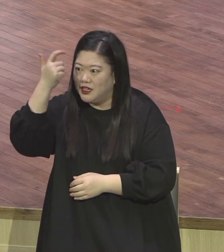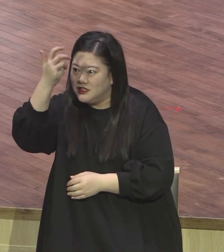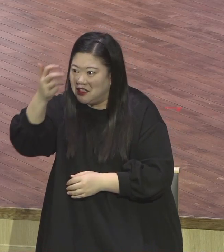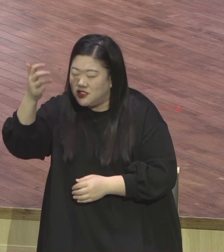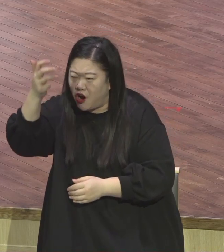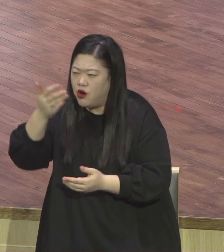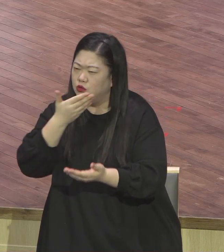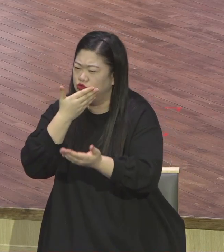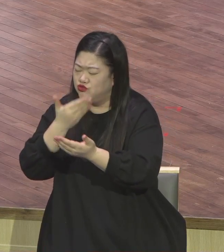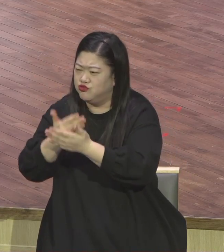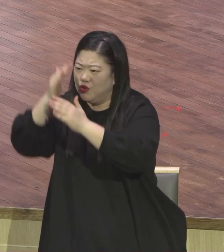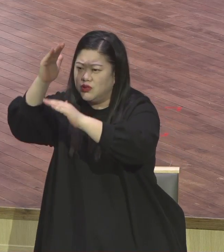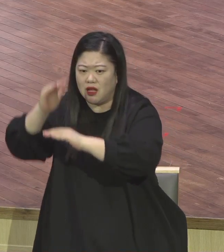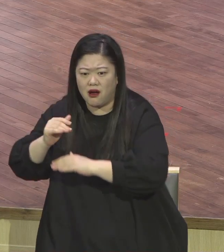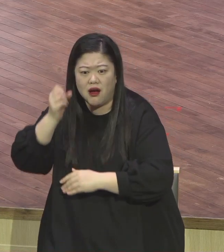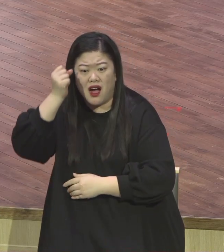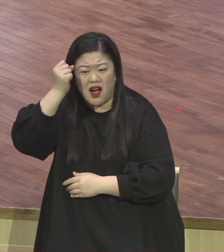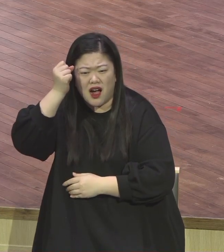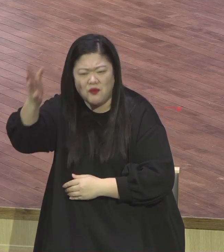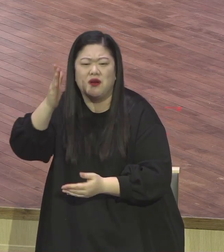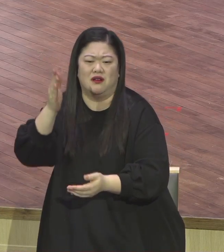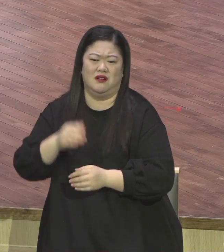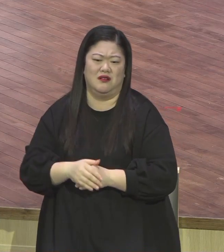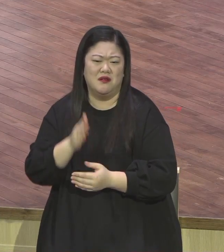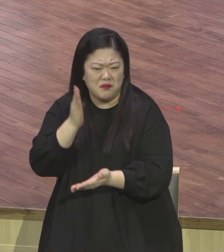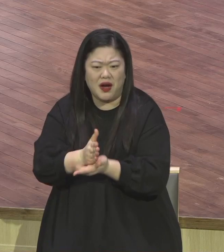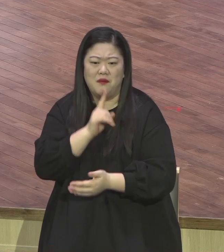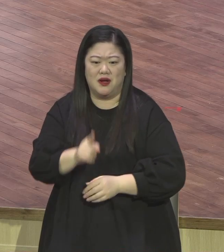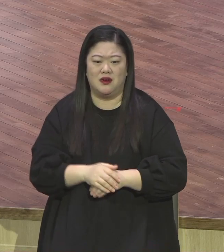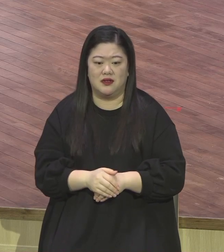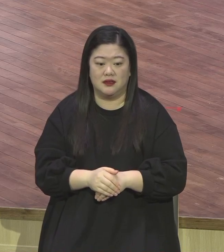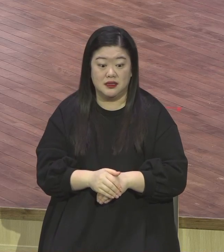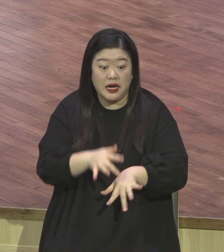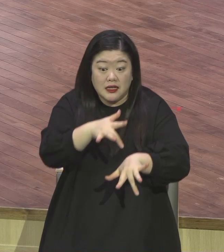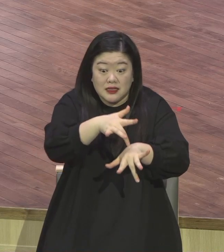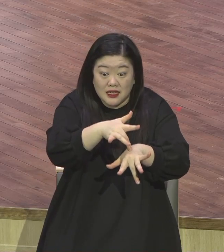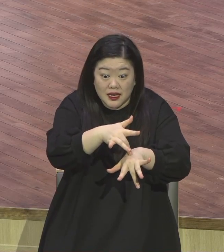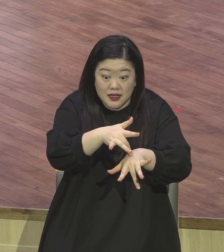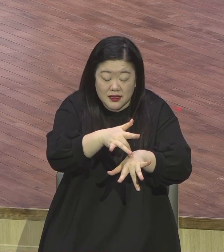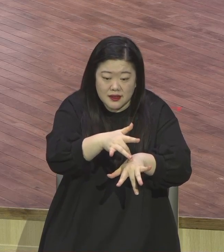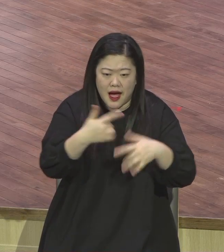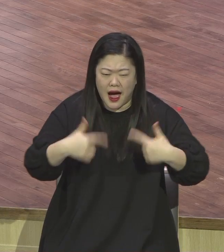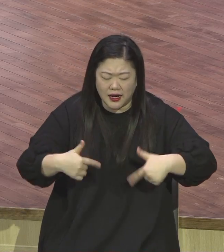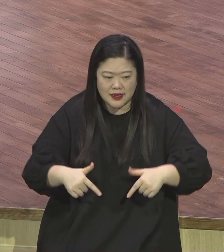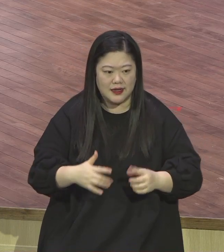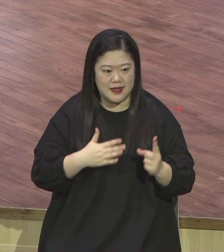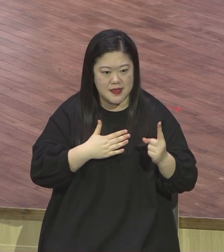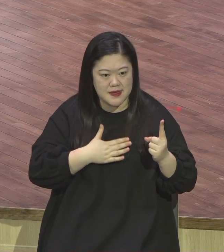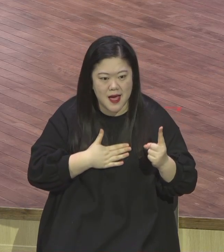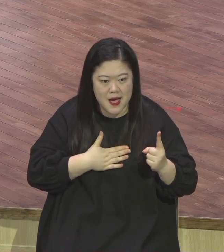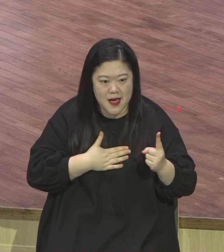사단 유혹에 잡혀 사단 유혹이 뭐요 나 중심이 되면 사단 유혹이 되는 겁니다 내 자존심